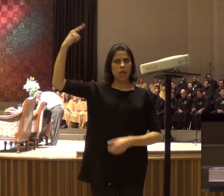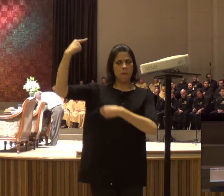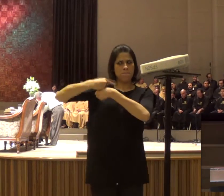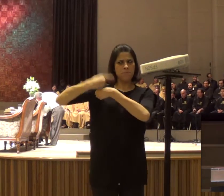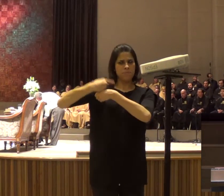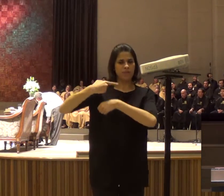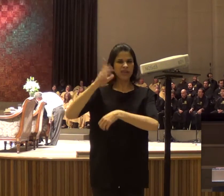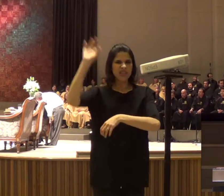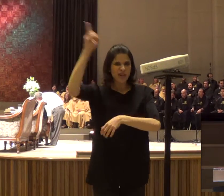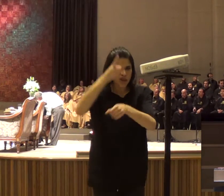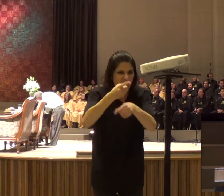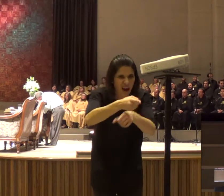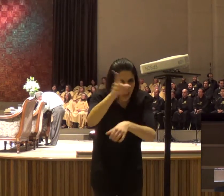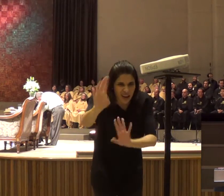leva a bronca de Deus? Eu levo também,